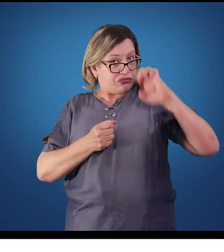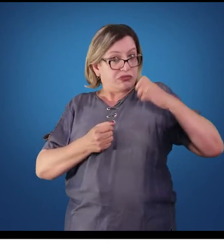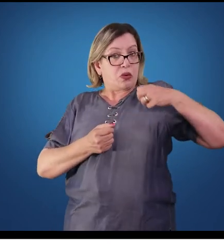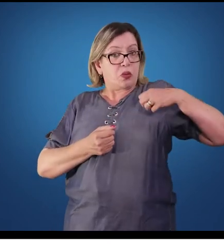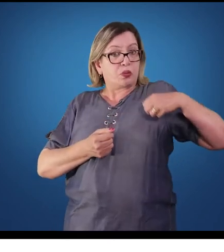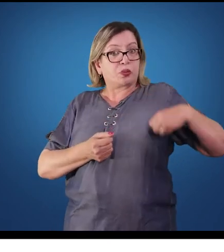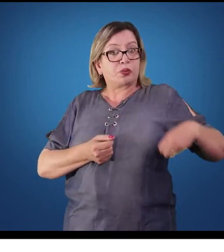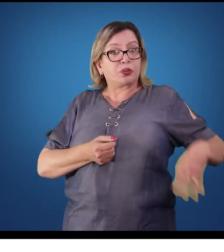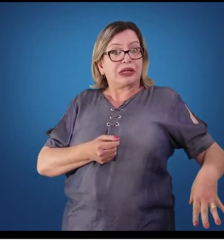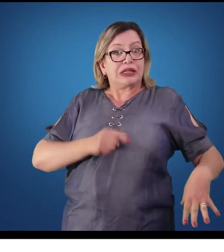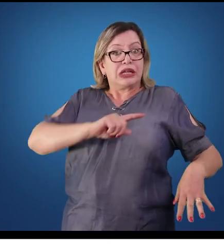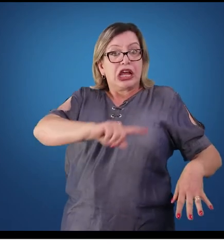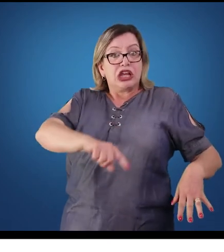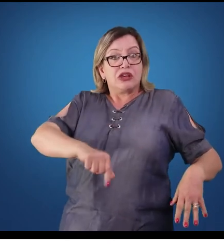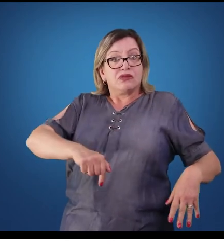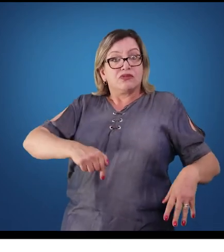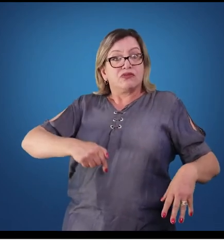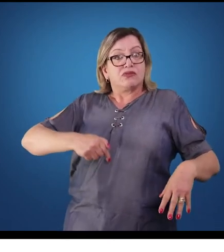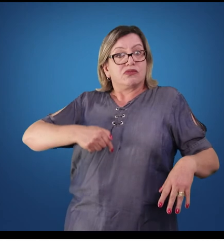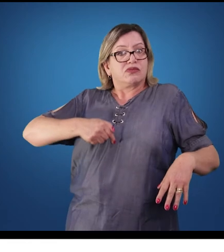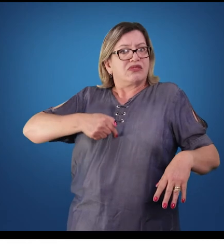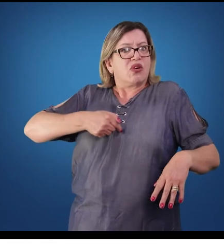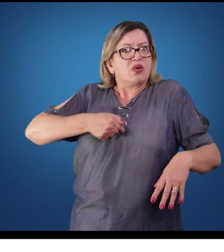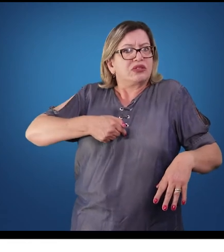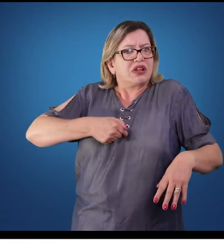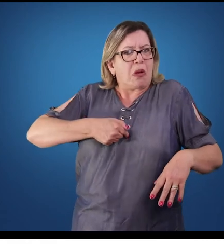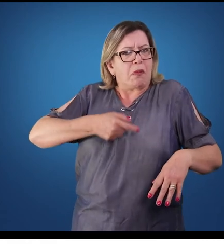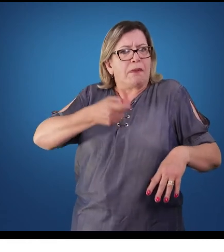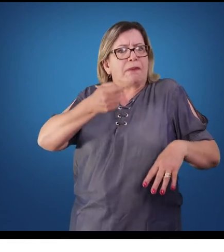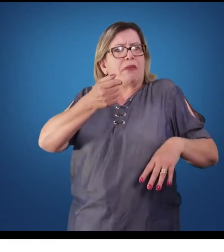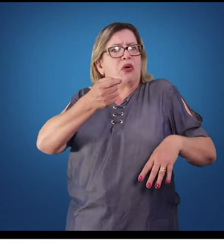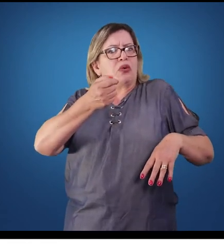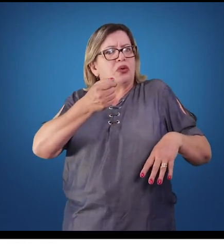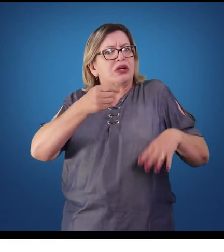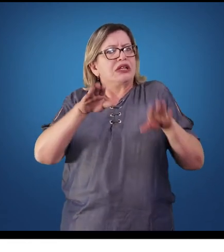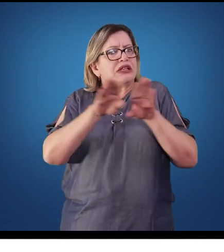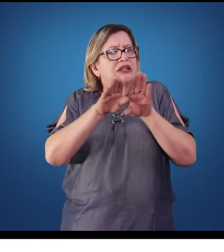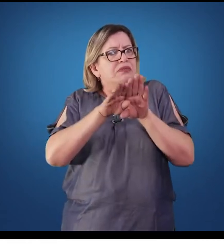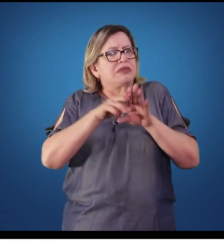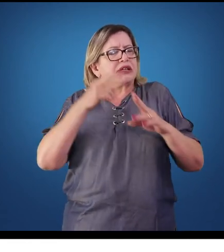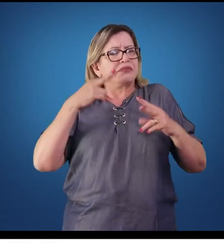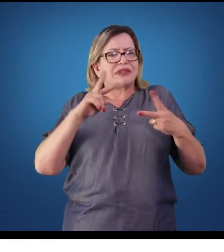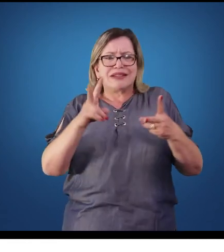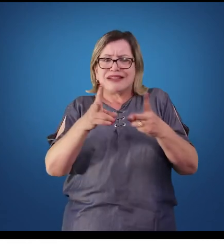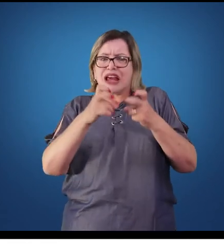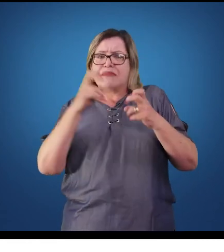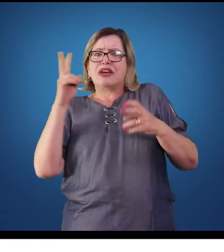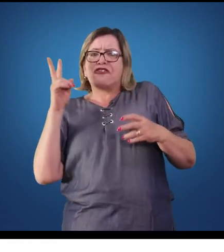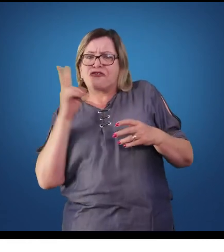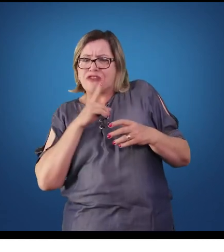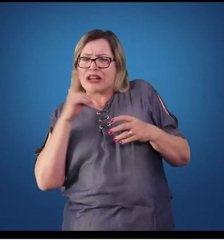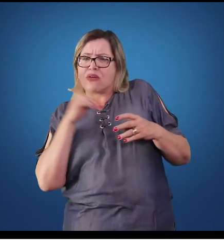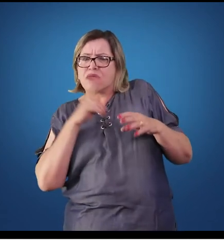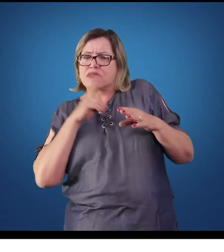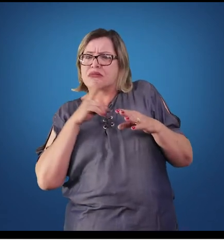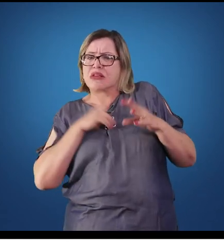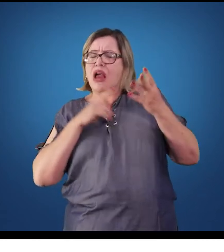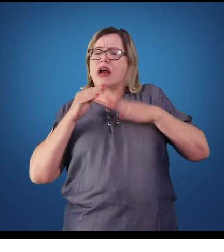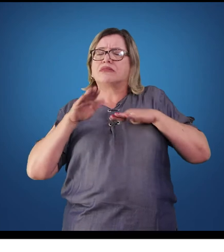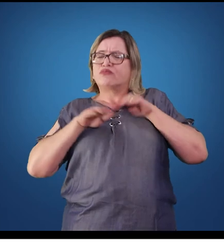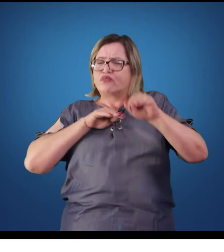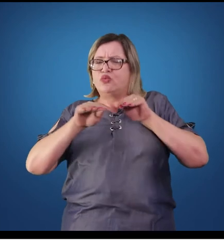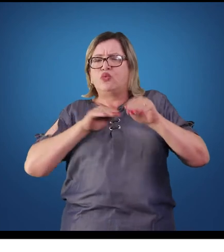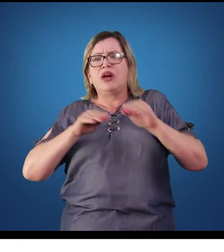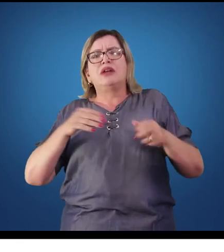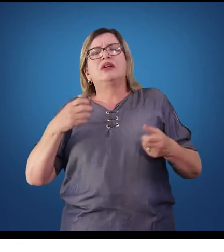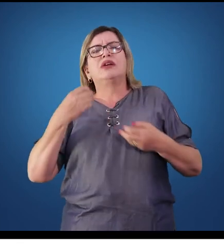e a quantidade ou a velocidade com que o coração contrai, ou seja, a quantidade de